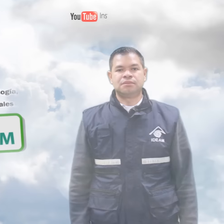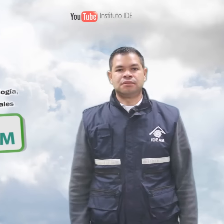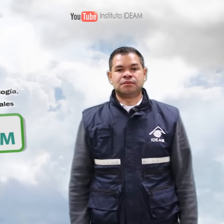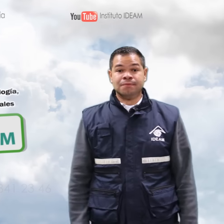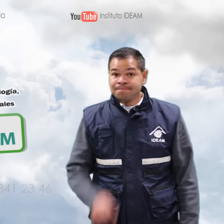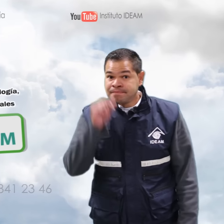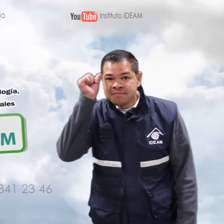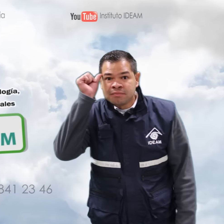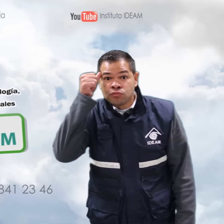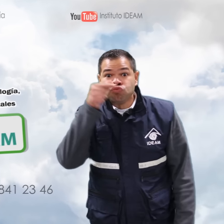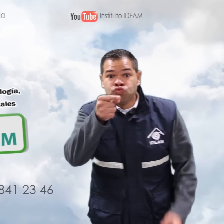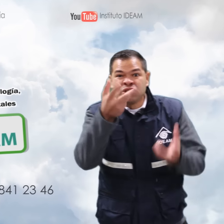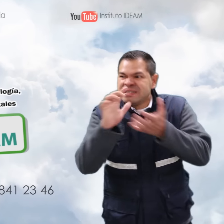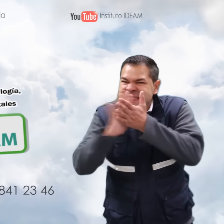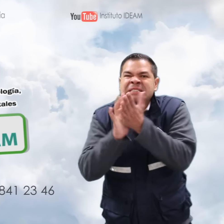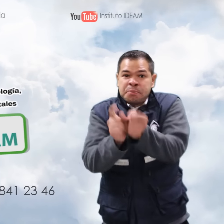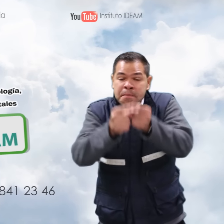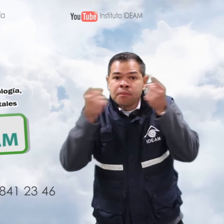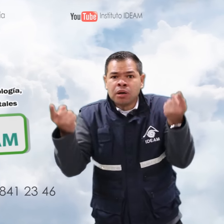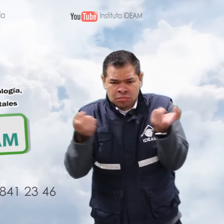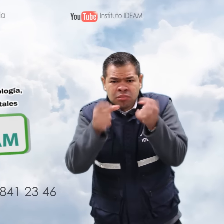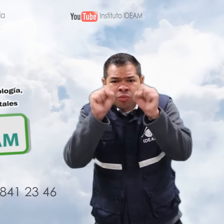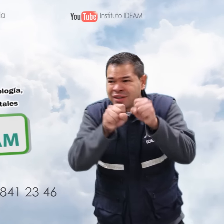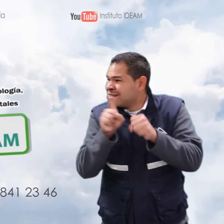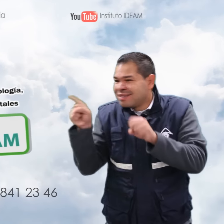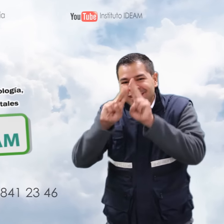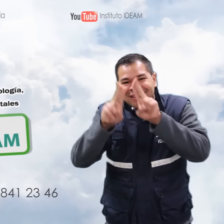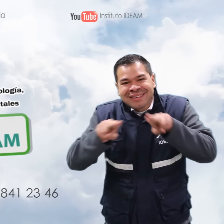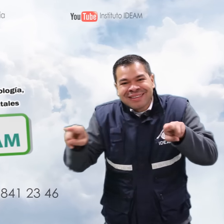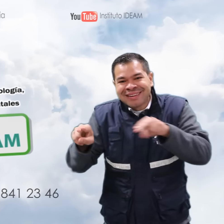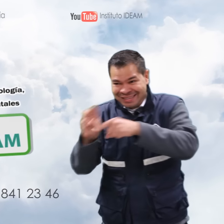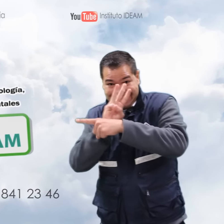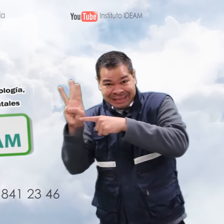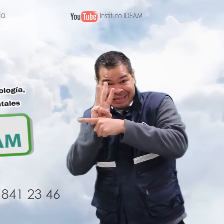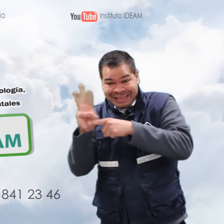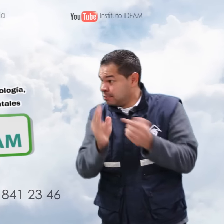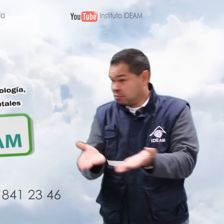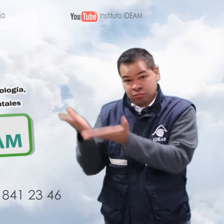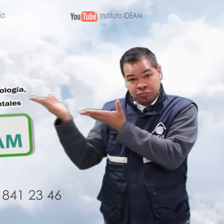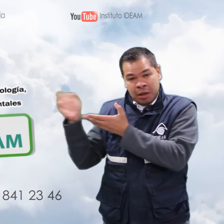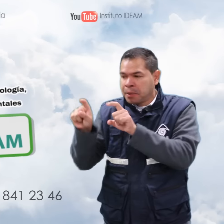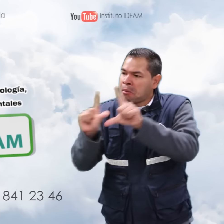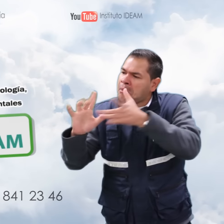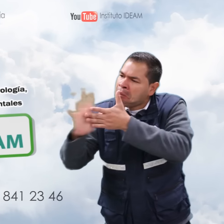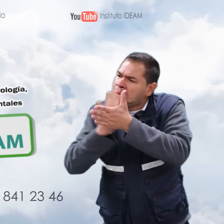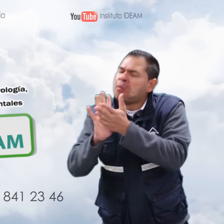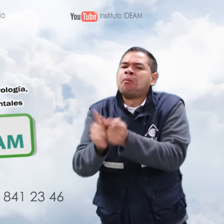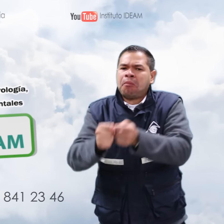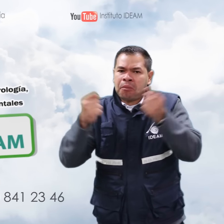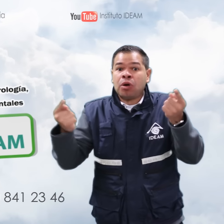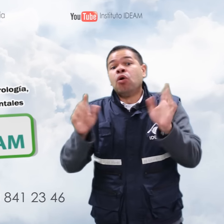Recuerde que si desea mayor información puede visitar nuestro portal de internet www.ideam.gov